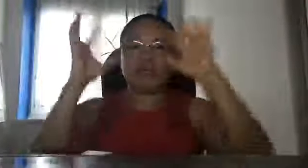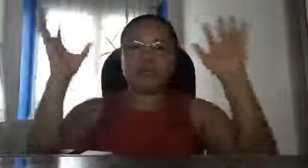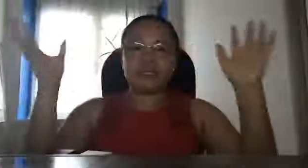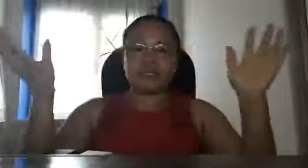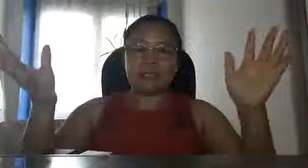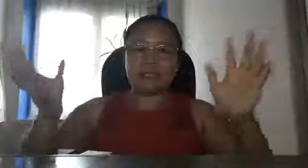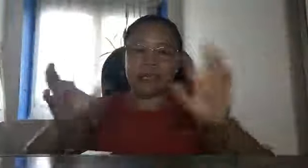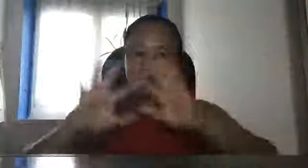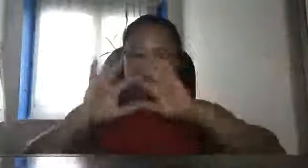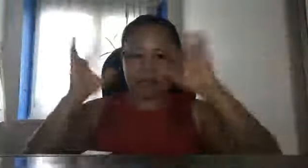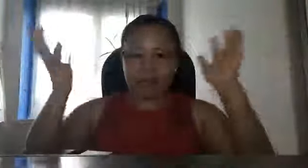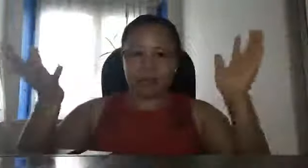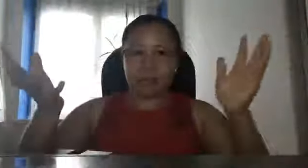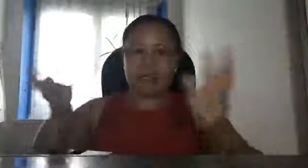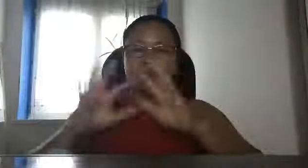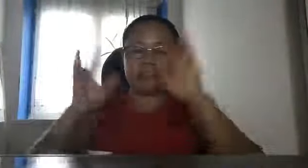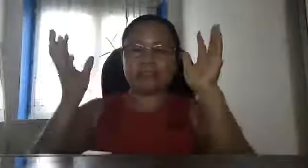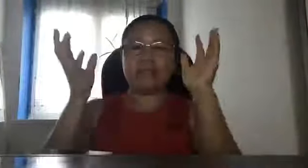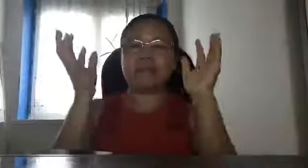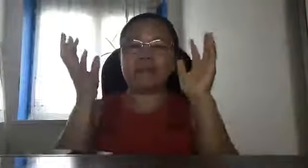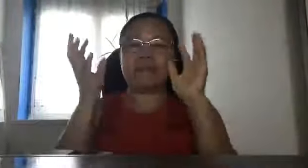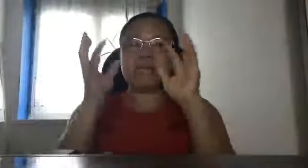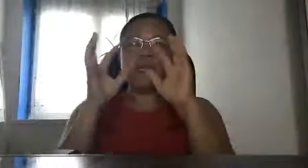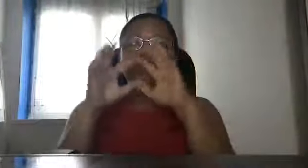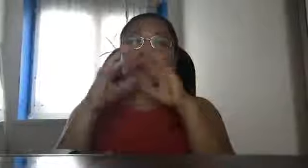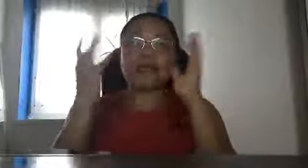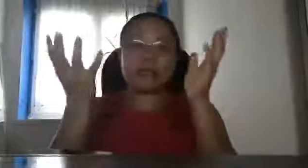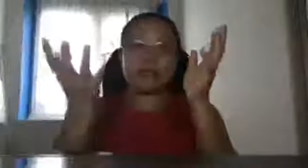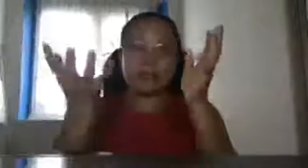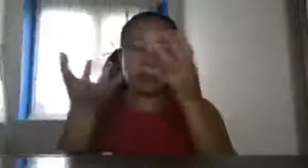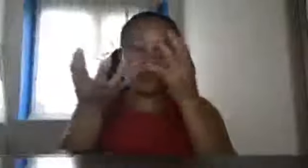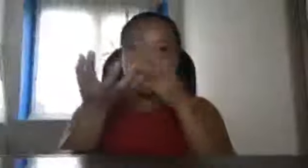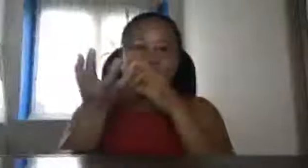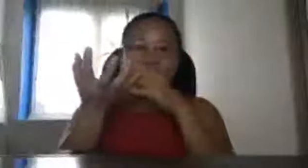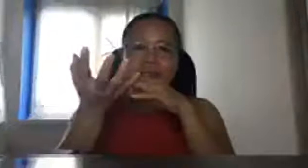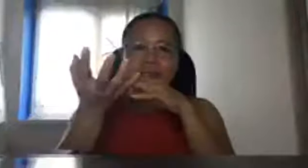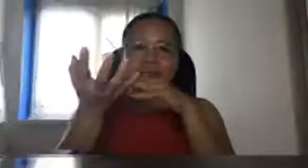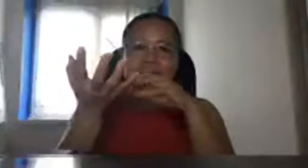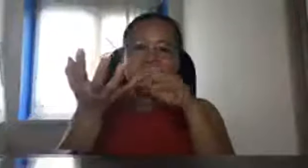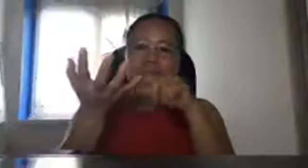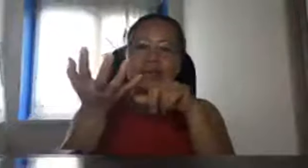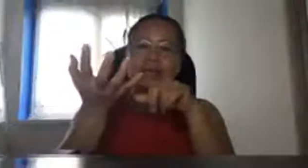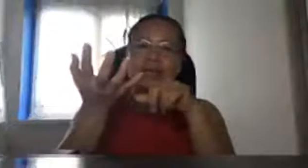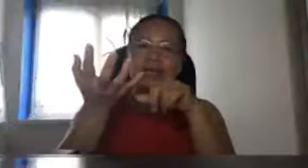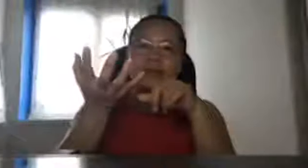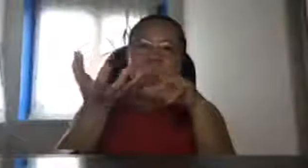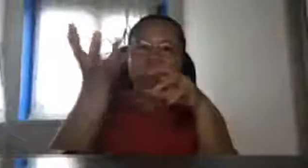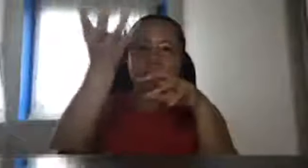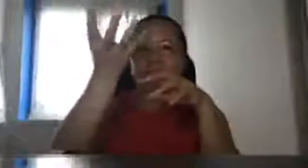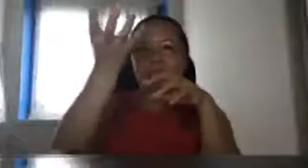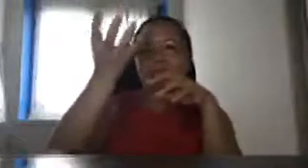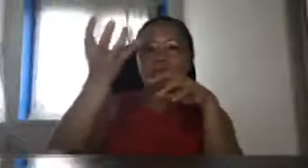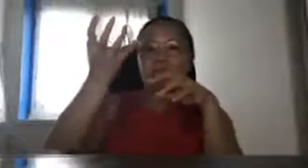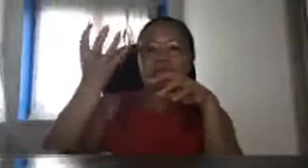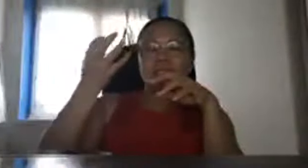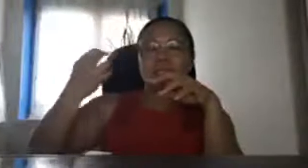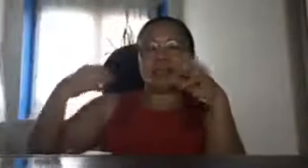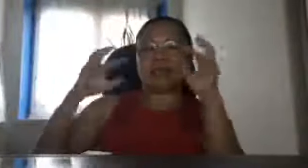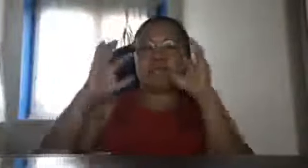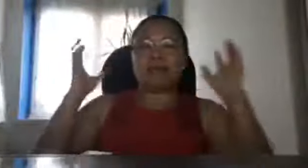po sinasabi na lahat ng katulik ay masama parang katulik ko lang diba nakaparean na parang nagtatago lang sila sa kanilang